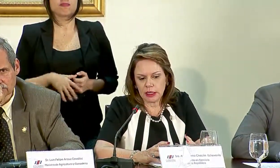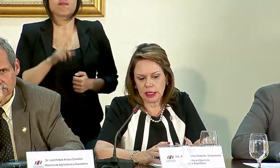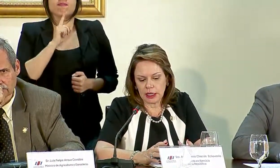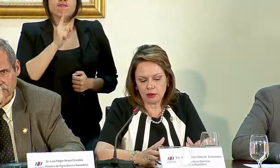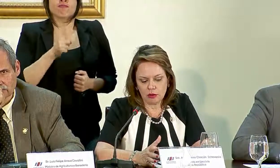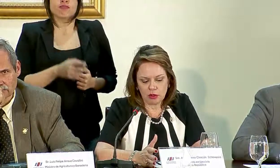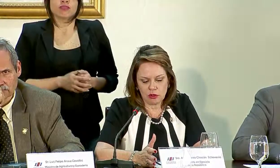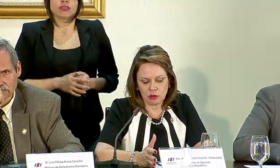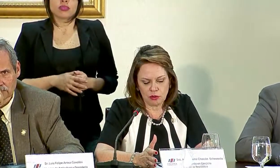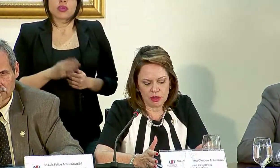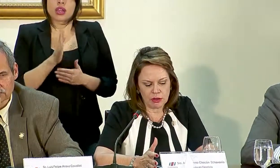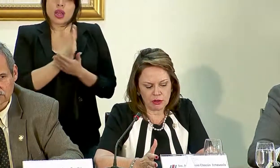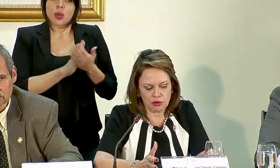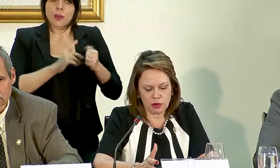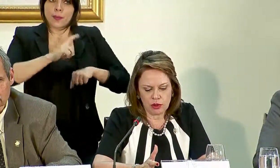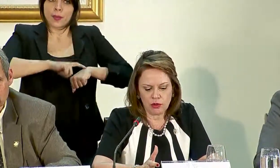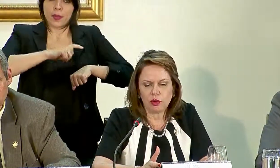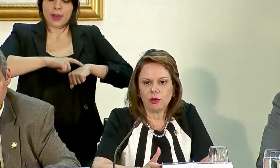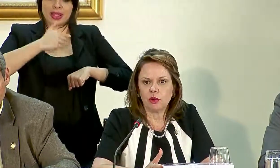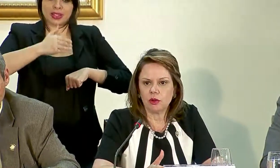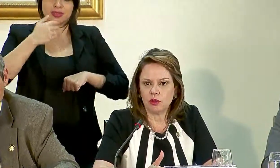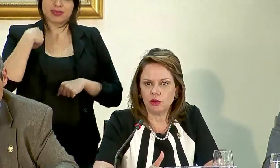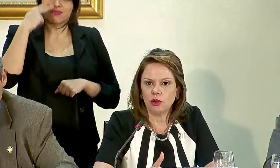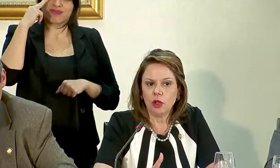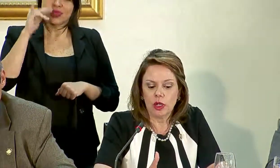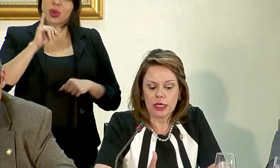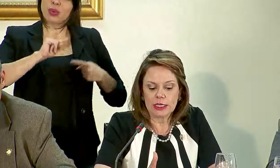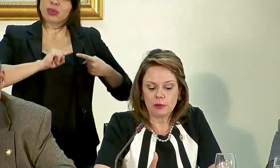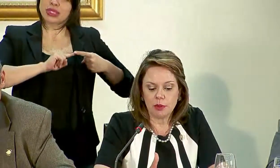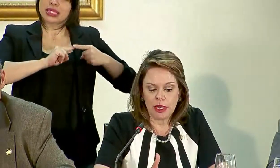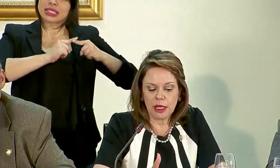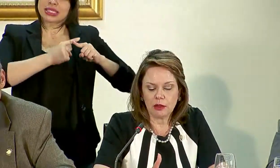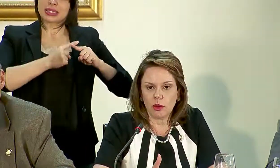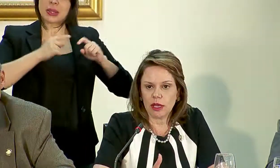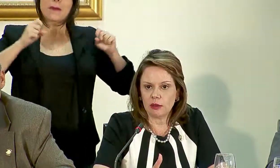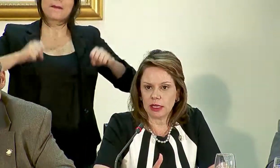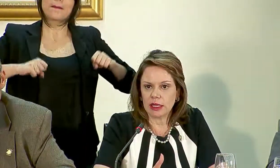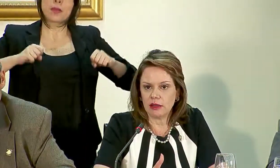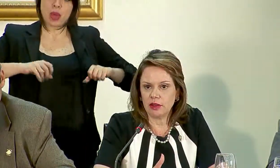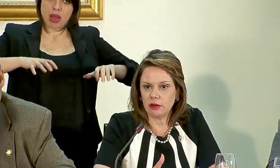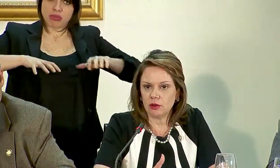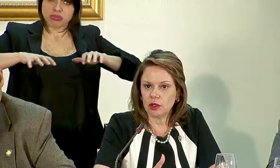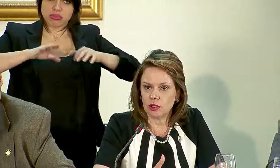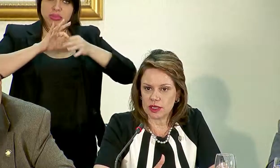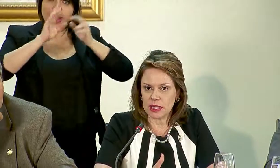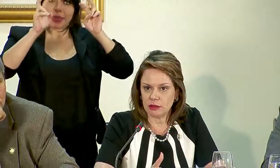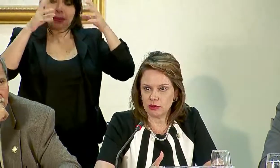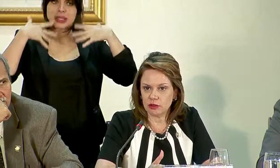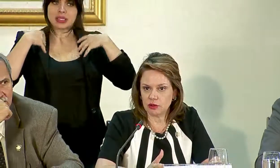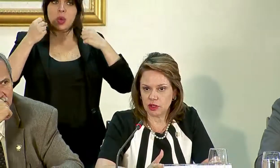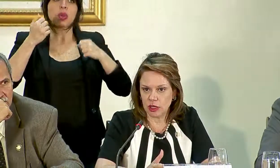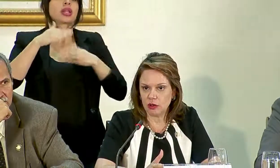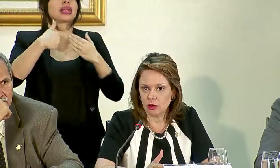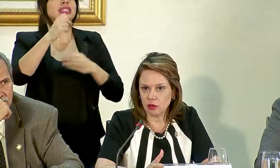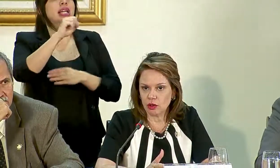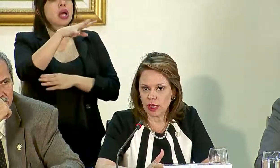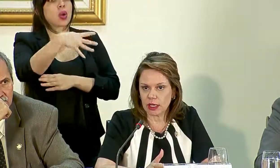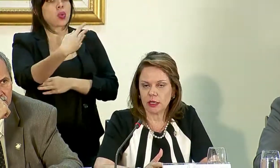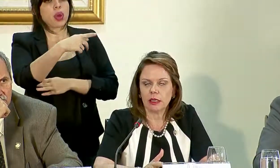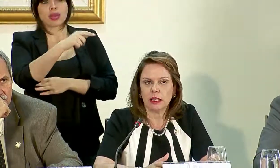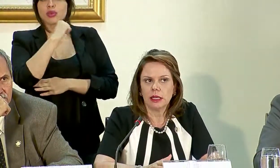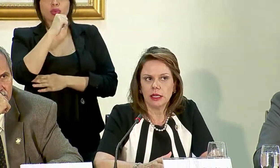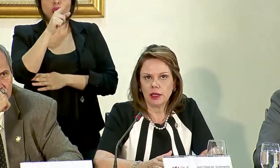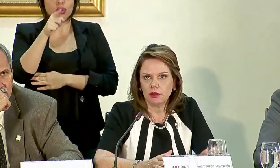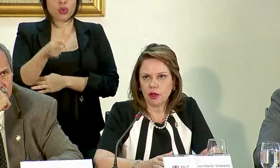Realmente en algunos momentos yo he visto como doloroso que se pueda actuar en materia de salud cuando la sala constitucional lo